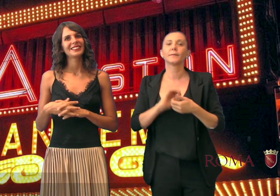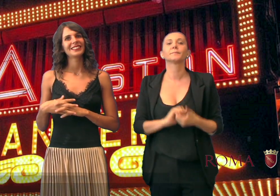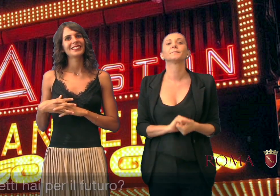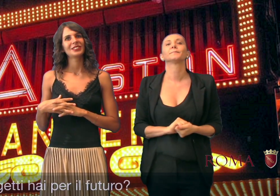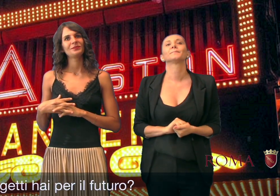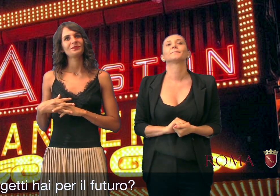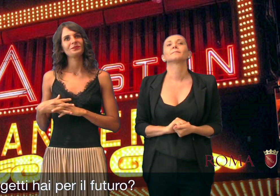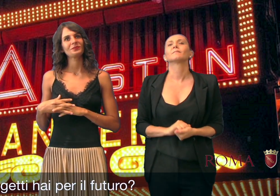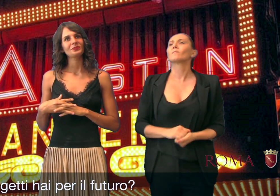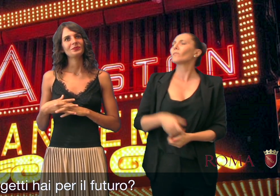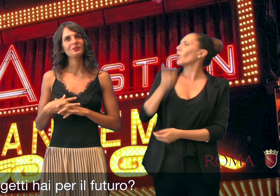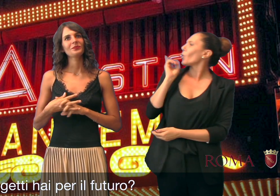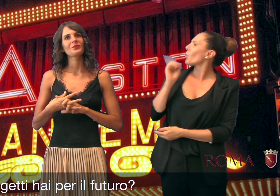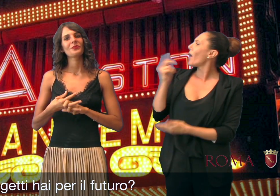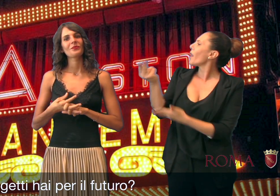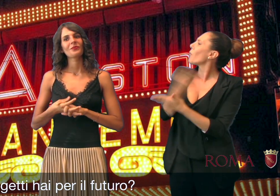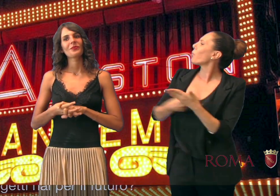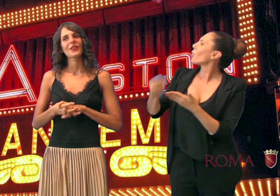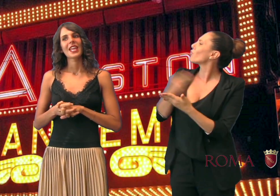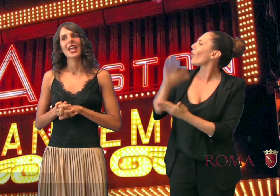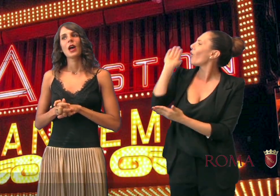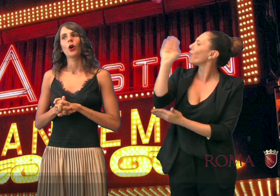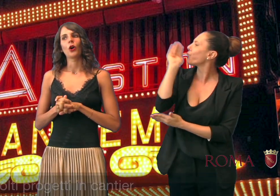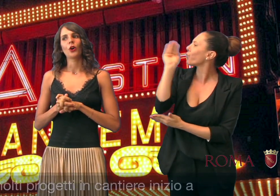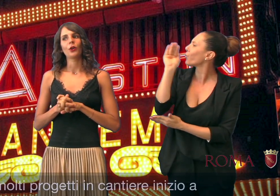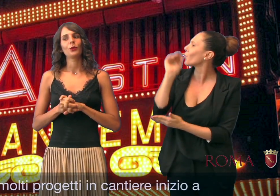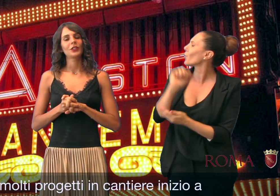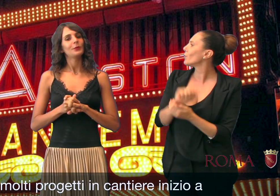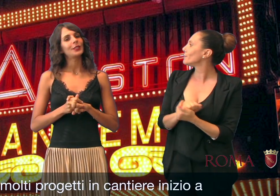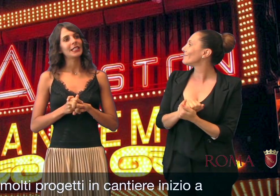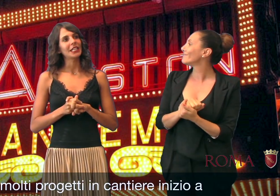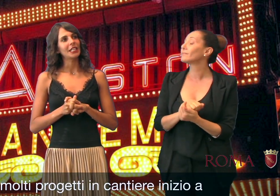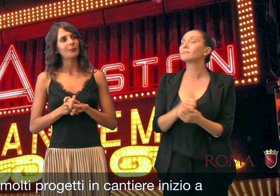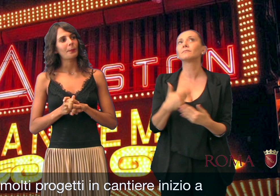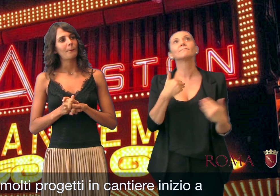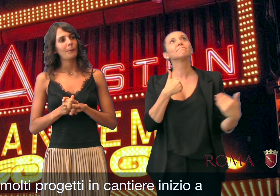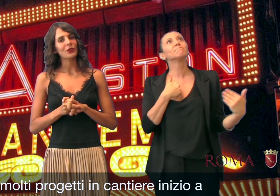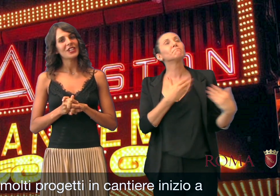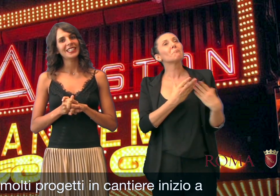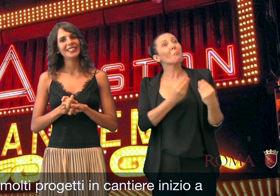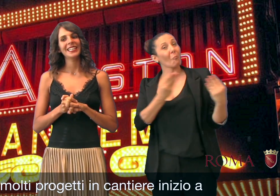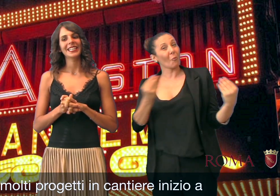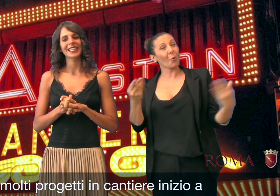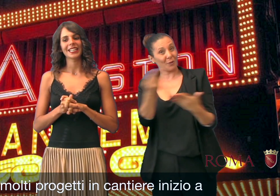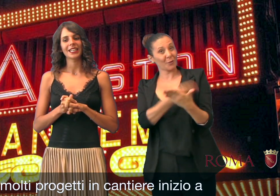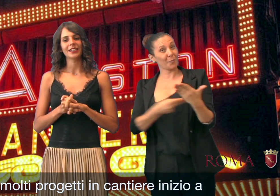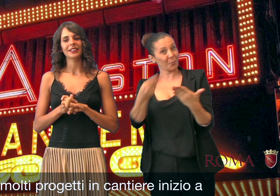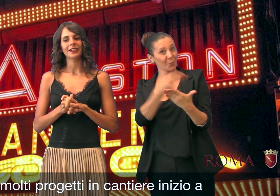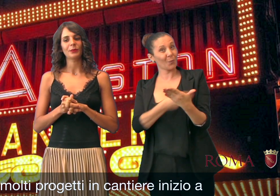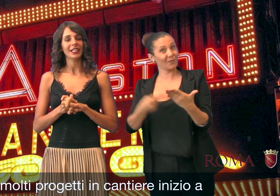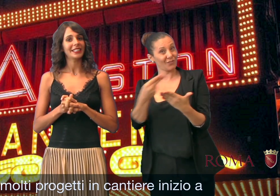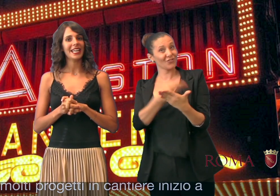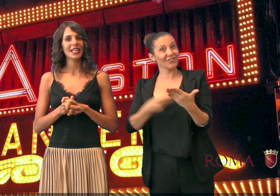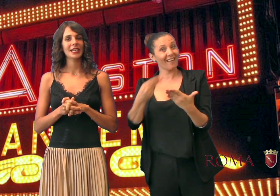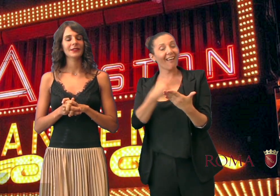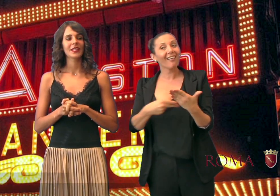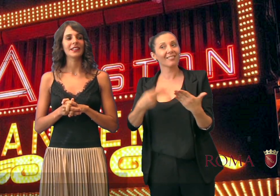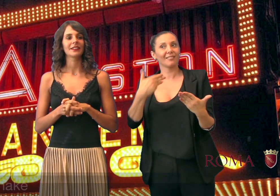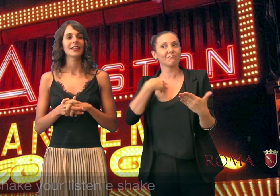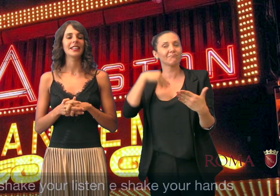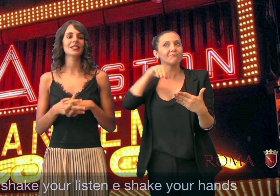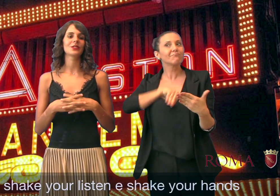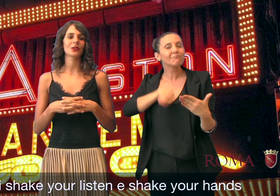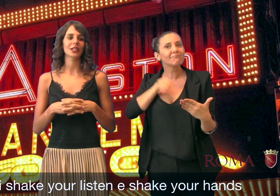Quali progetti hai per il futuro? Ho molti molti progetti in vacantiere.